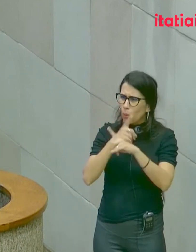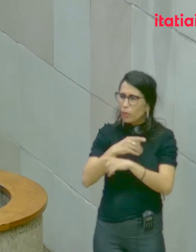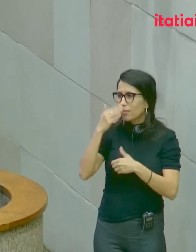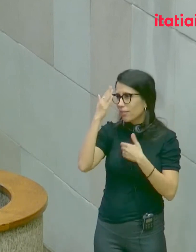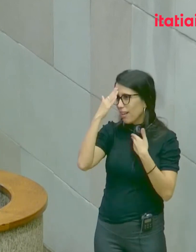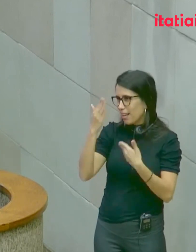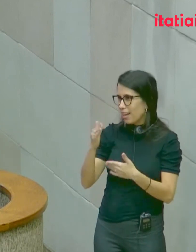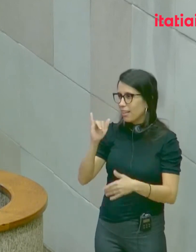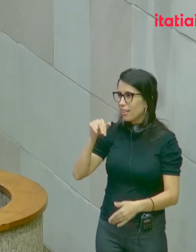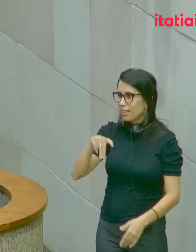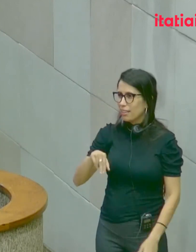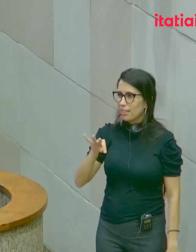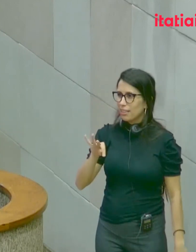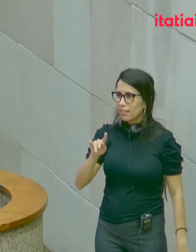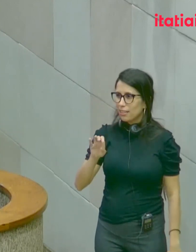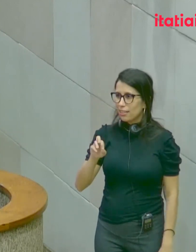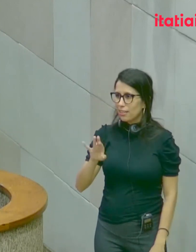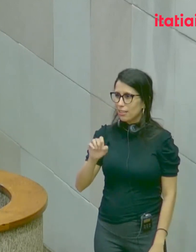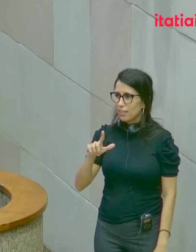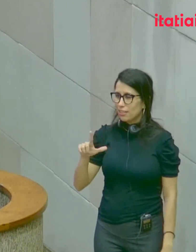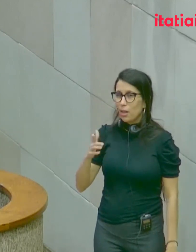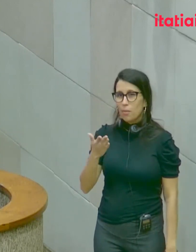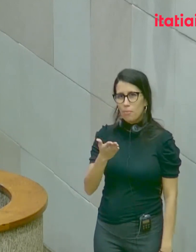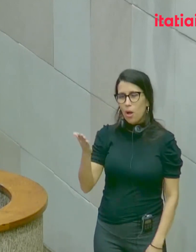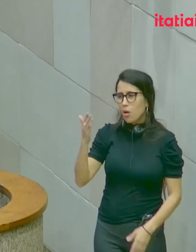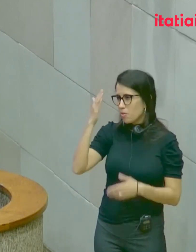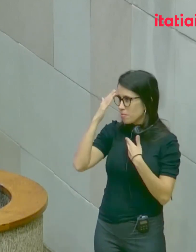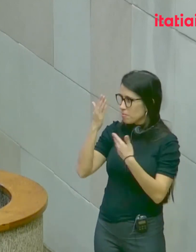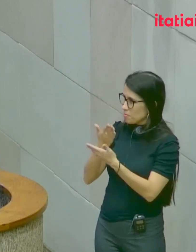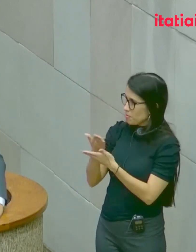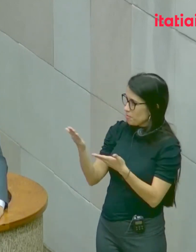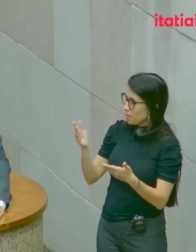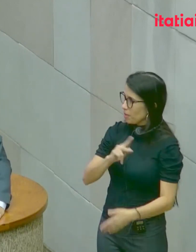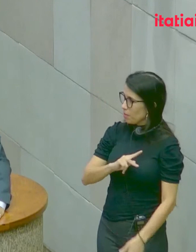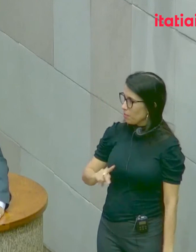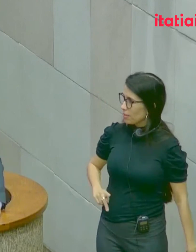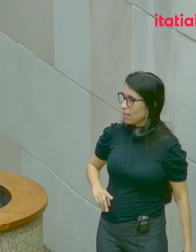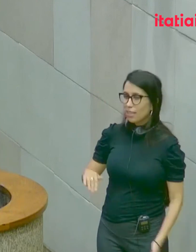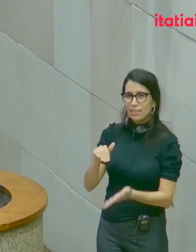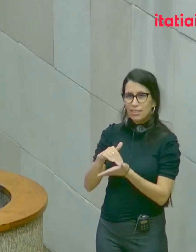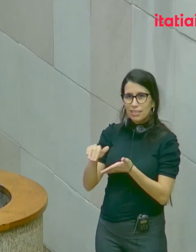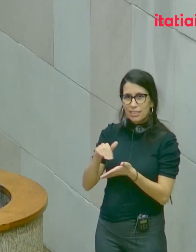palmas ao Conselho Executivo, Diretivo, Presidente, Secretário-Geral da Interpol.